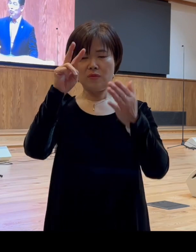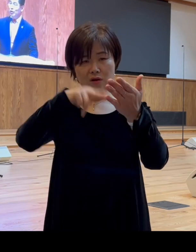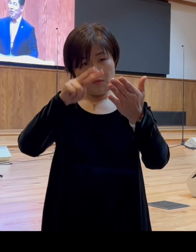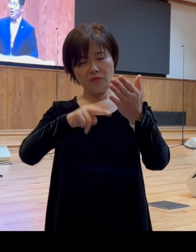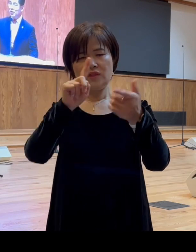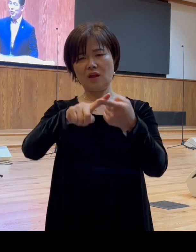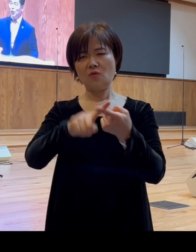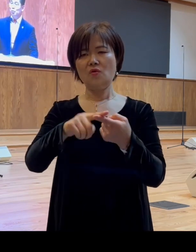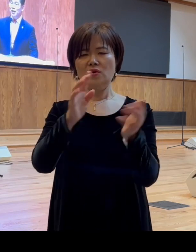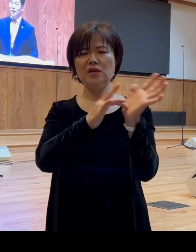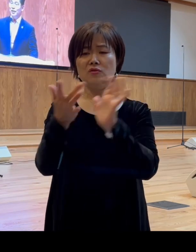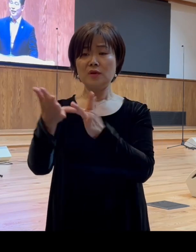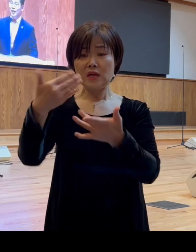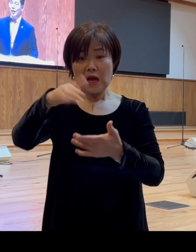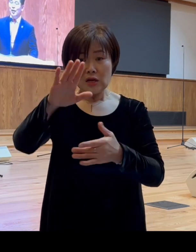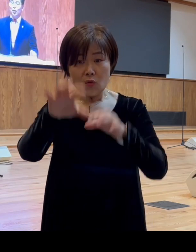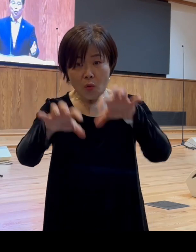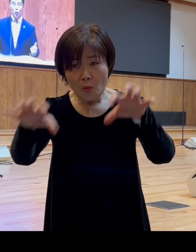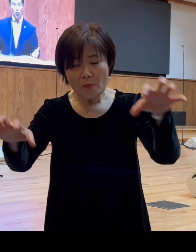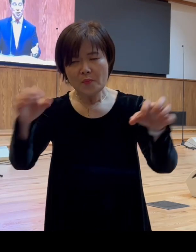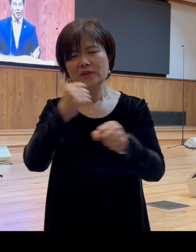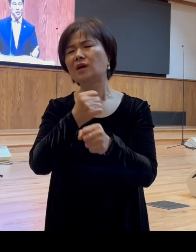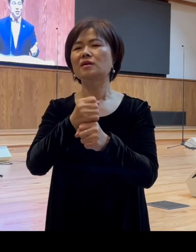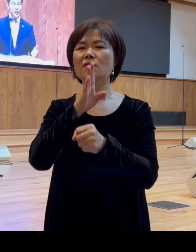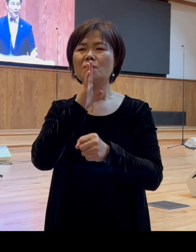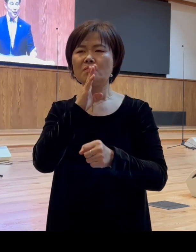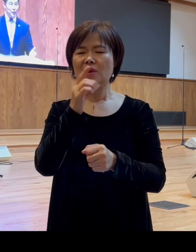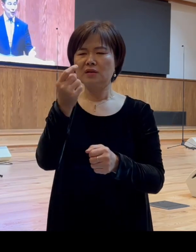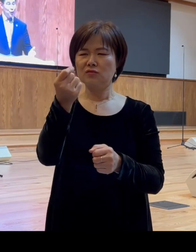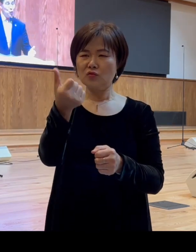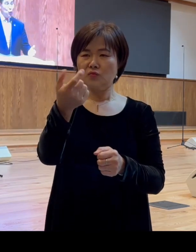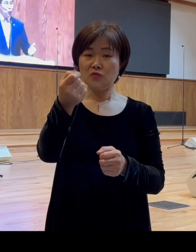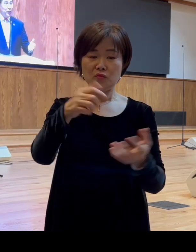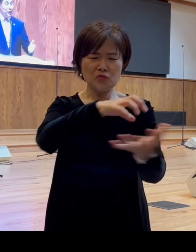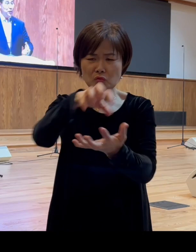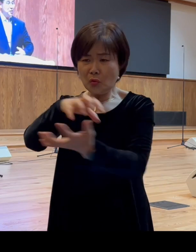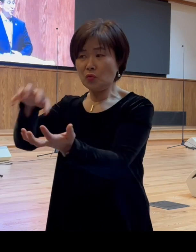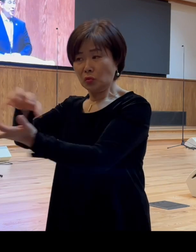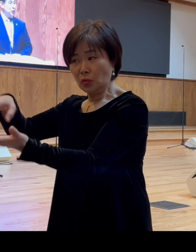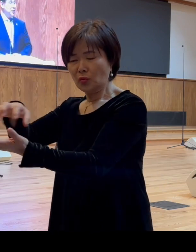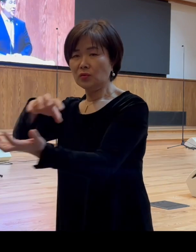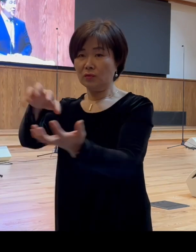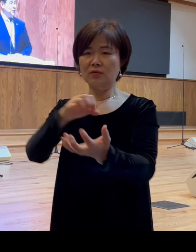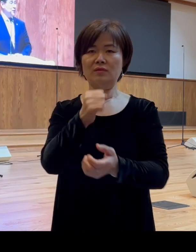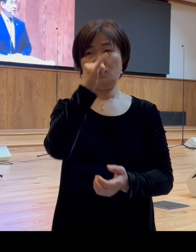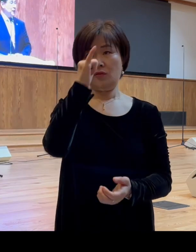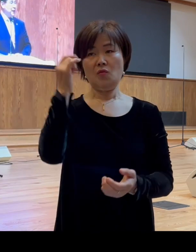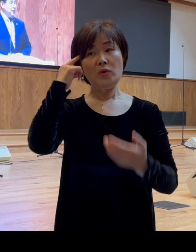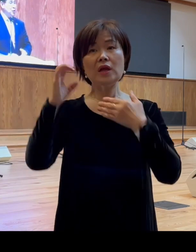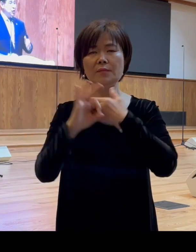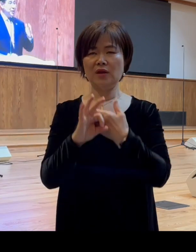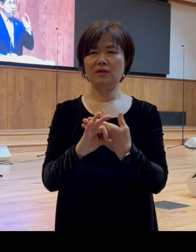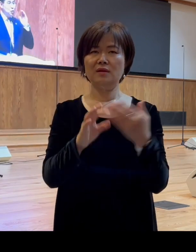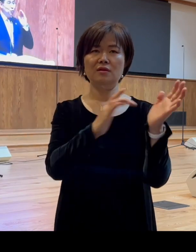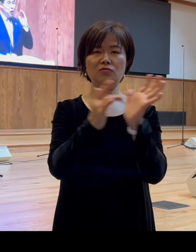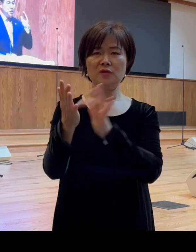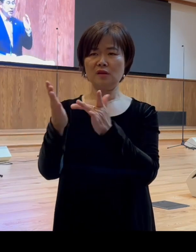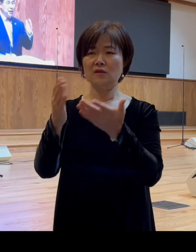가시는 곳마다 결코 작지 않은 소동이 일어났습니다 왜냐하면 예수님께서 선포하신 하나님의